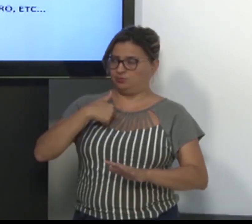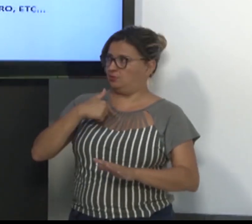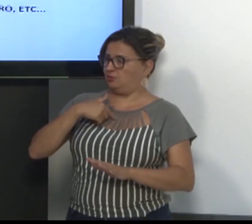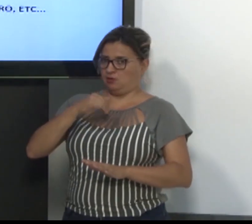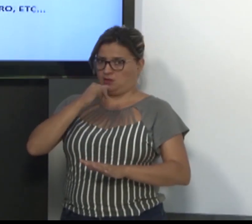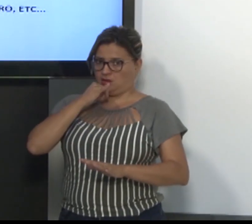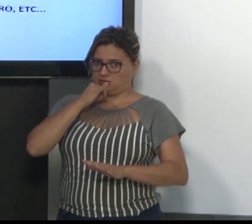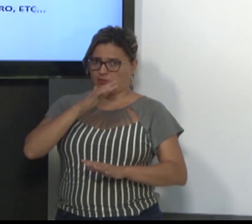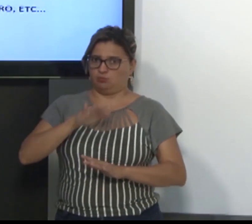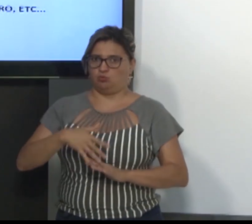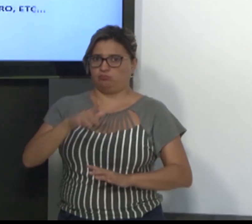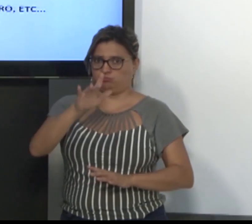canhota.